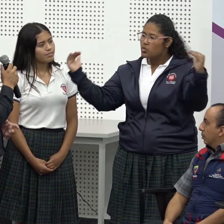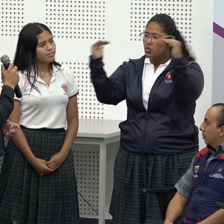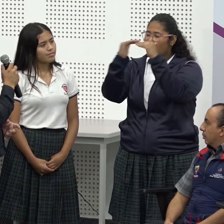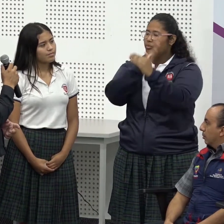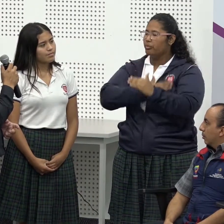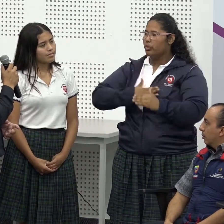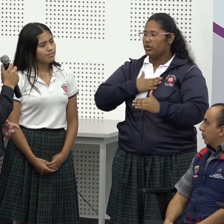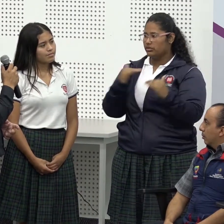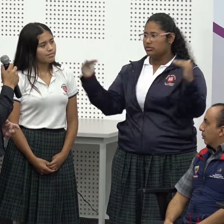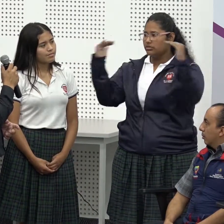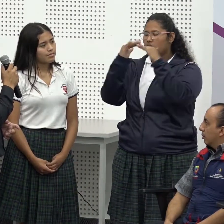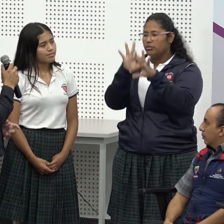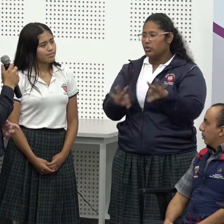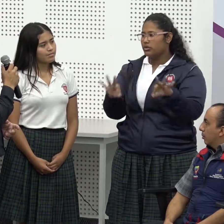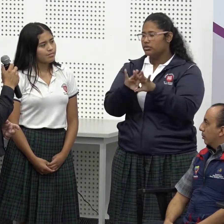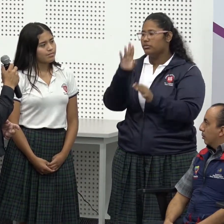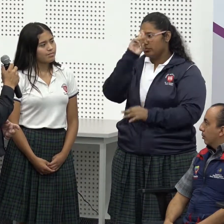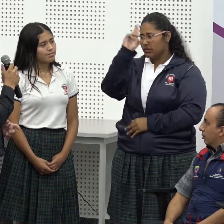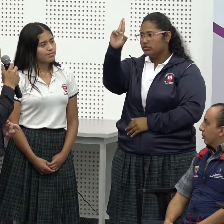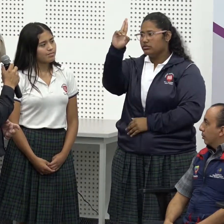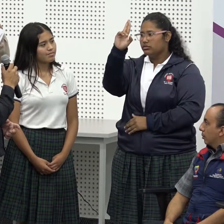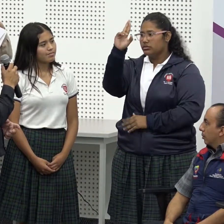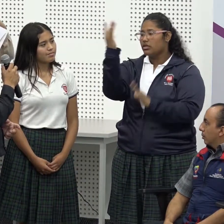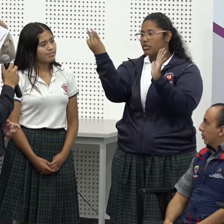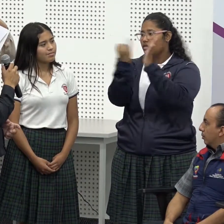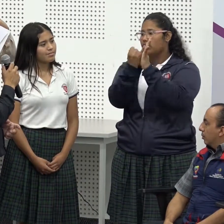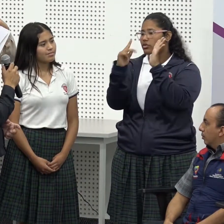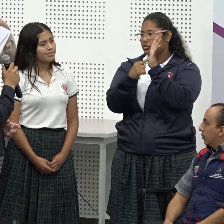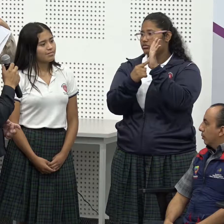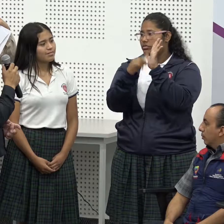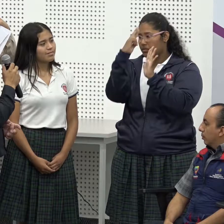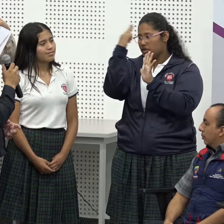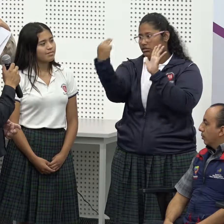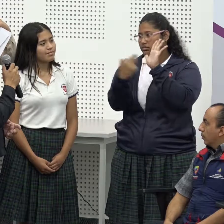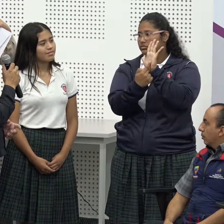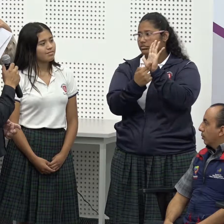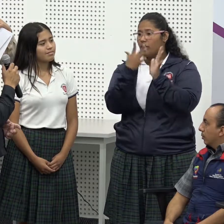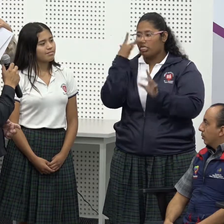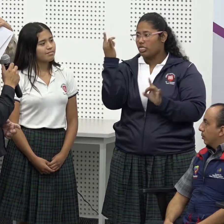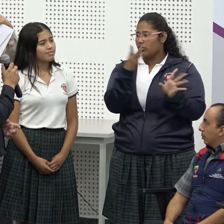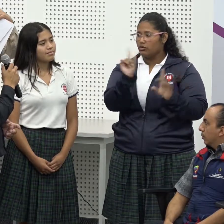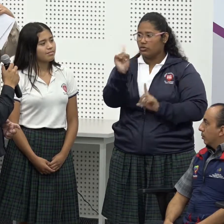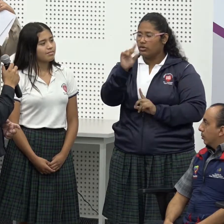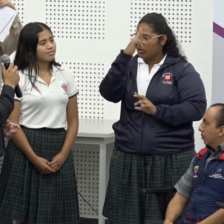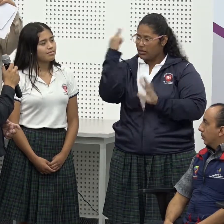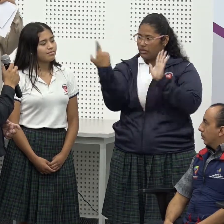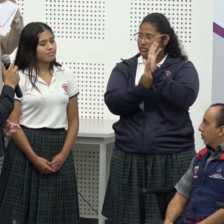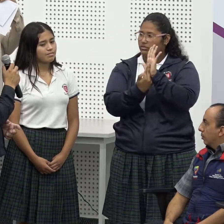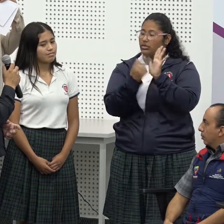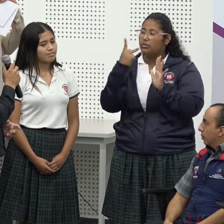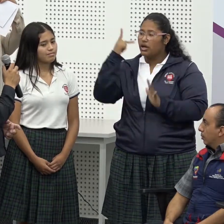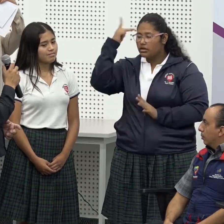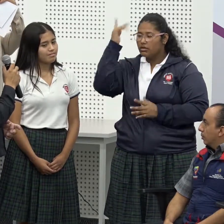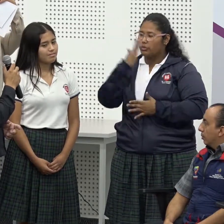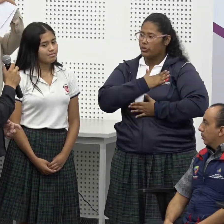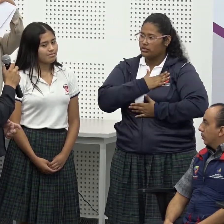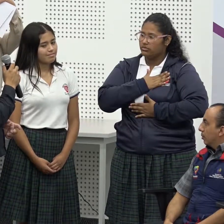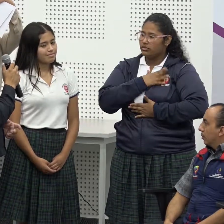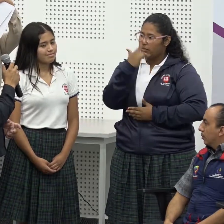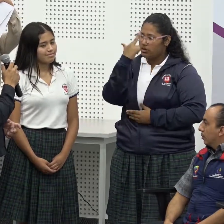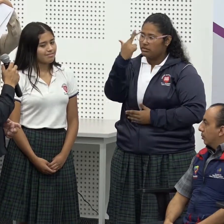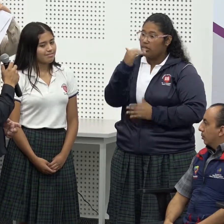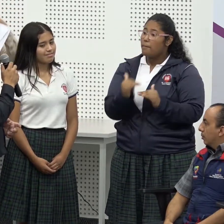sintamos incluidos que todos somos iguales no somos diferentes y también el respeto ¿no? a nuestra identidad esto es importante no dejarnos no